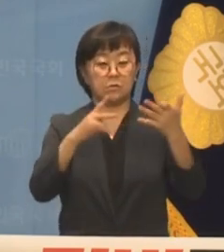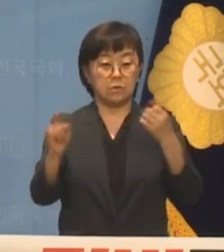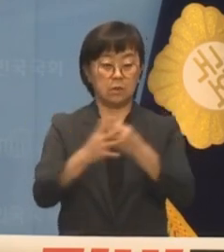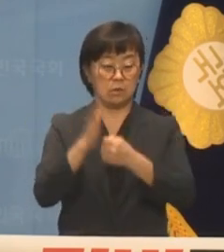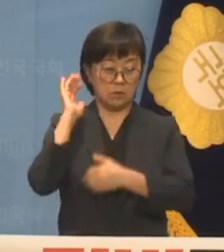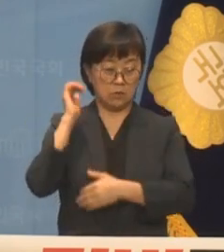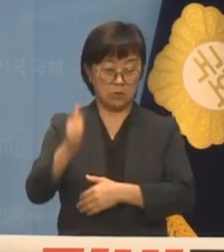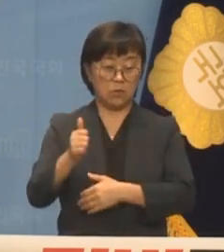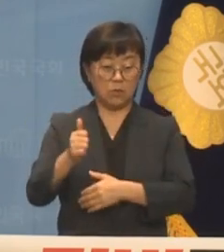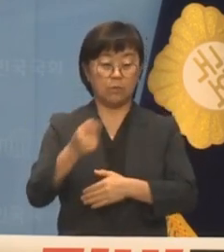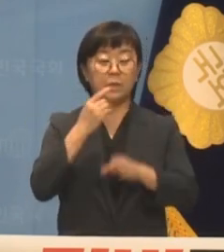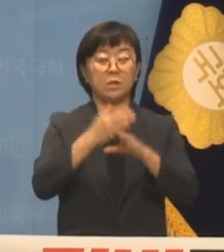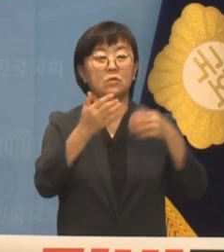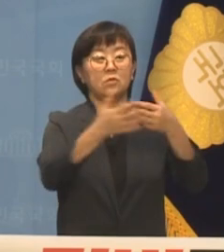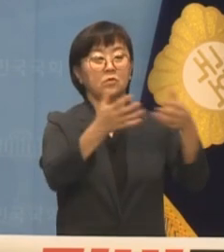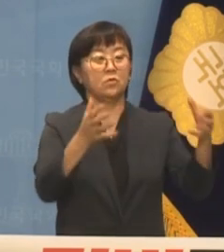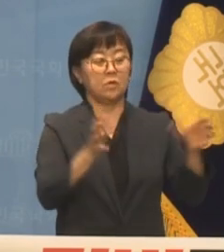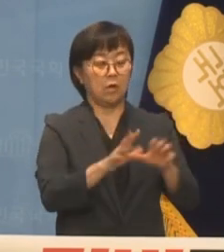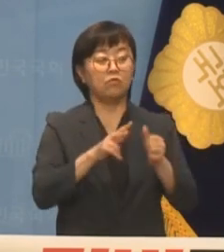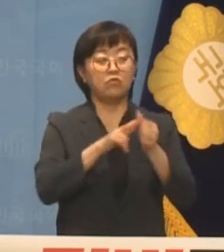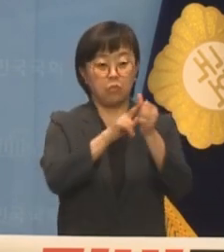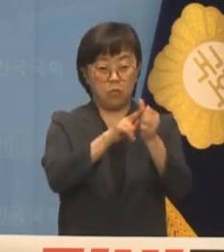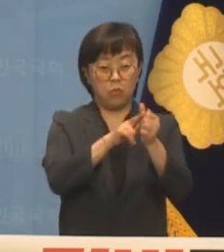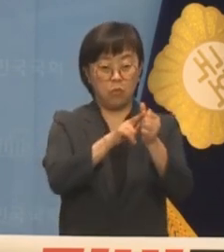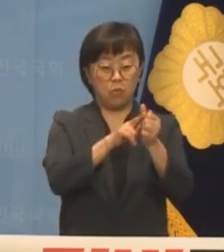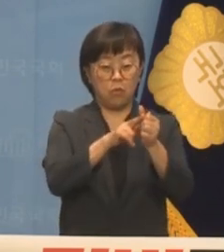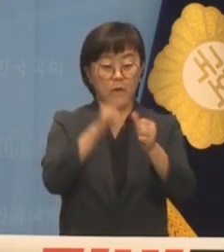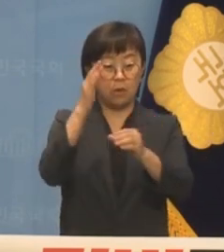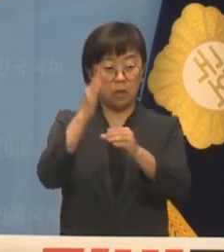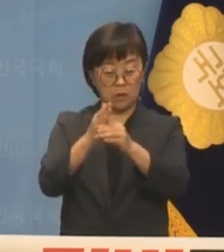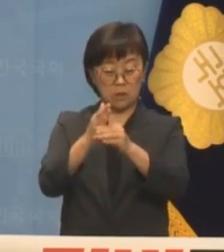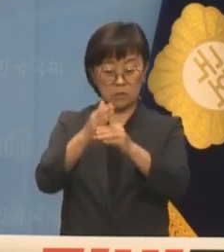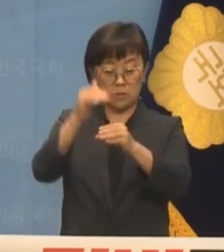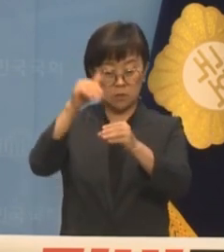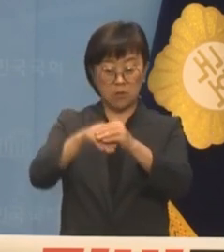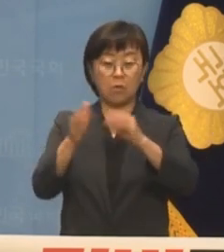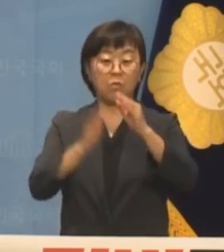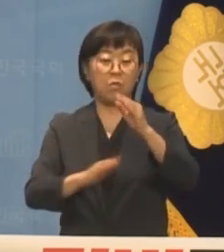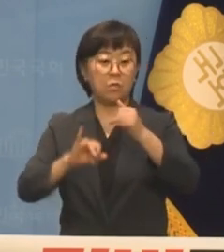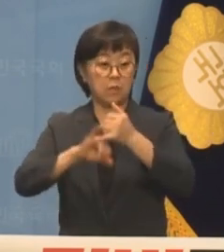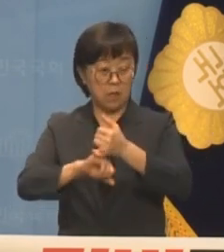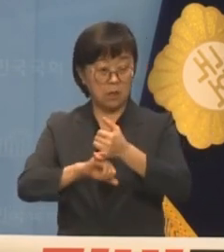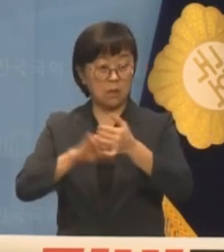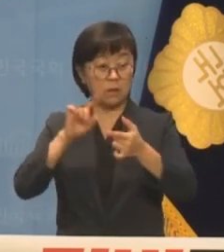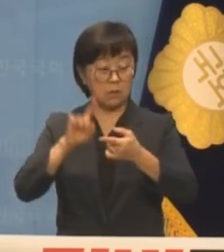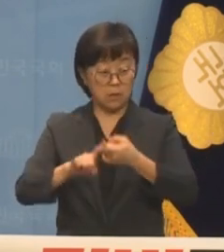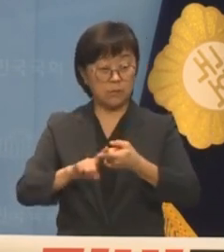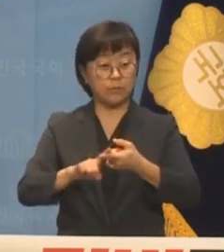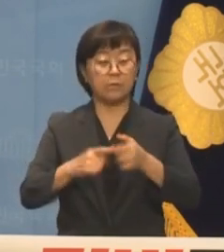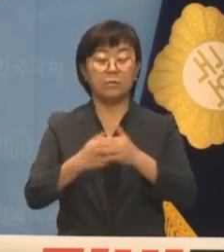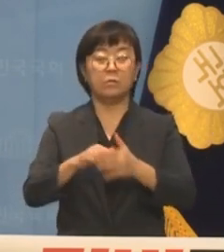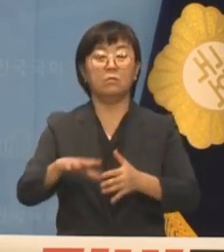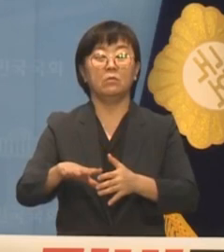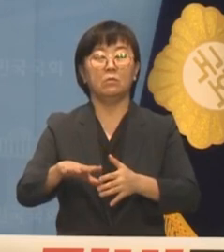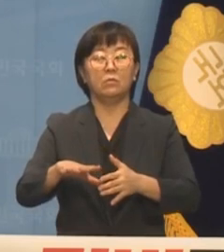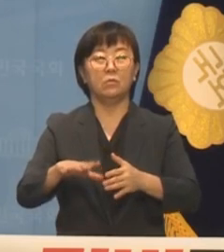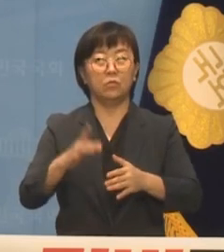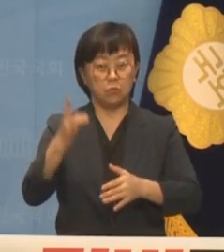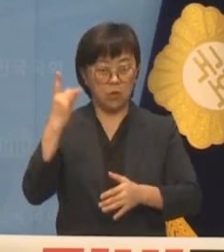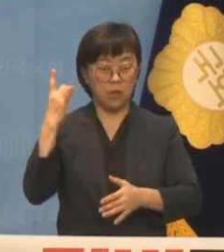민주당 후보 문재인 후보의 핵심 선거 공약이었다는 것이 논점입니다